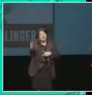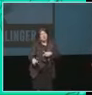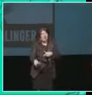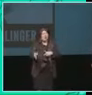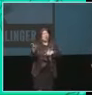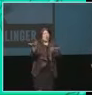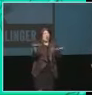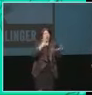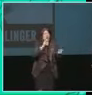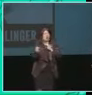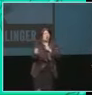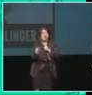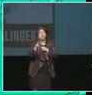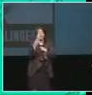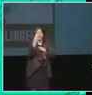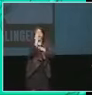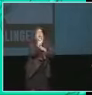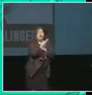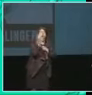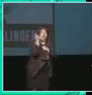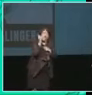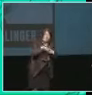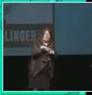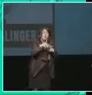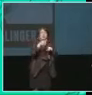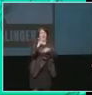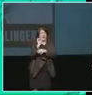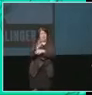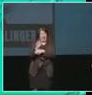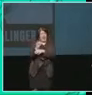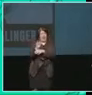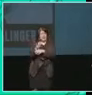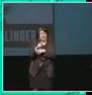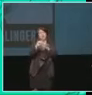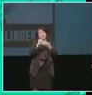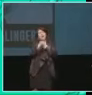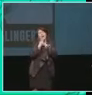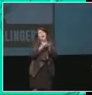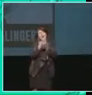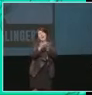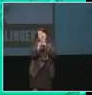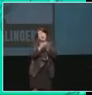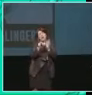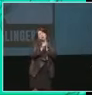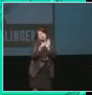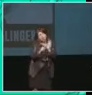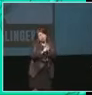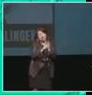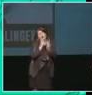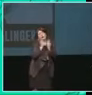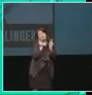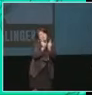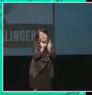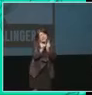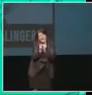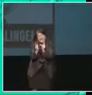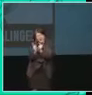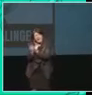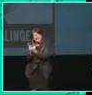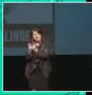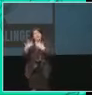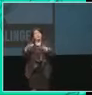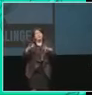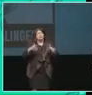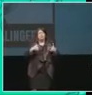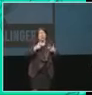indimenticabile come Holden Caulfield ma è anche stato un maestro della forma racconto della forma breve i nuovi racconti di Salinger ancora oggi sono come